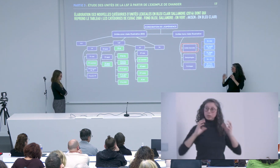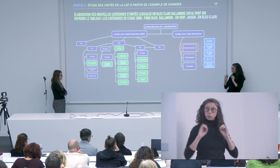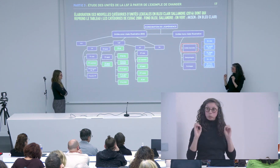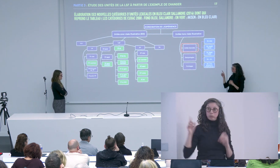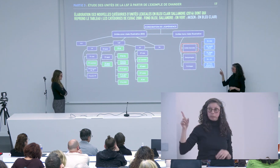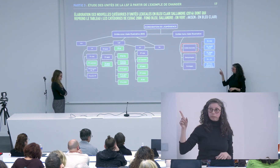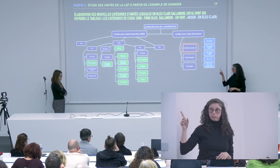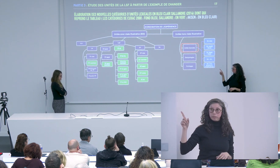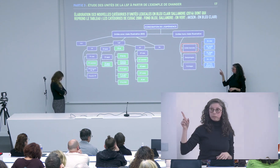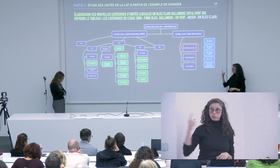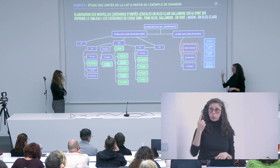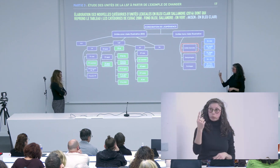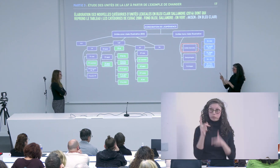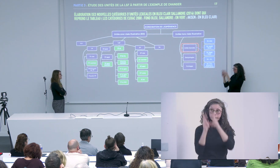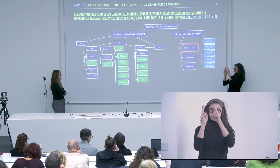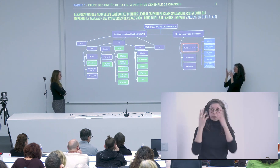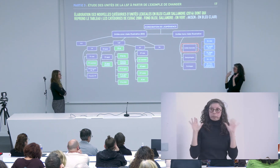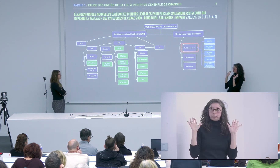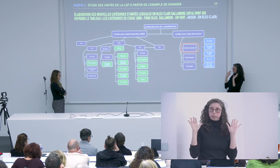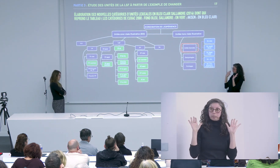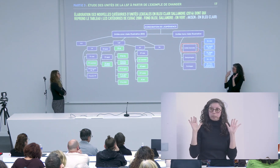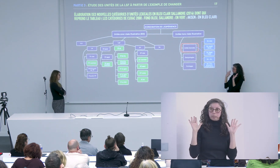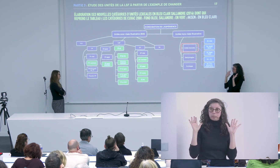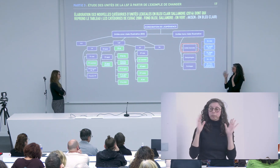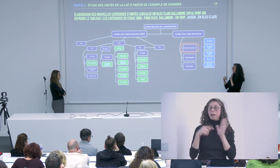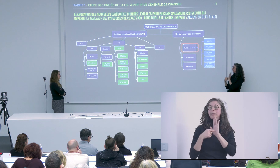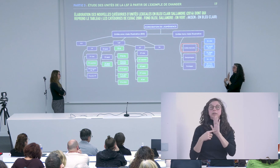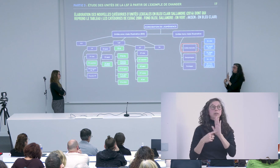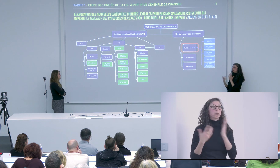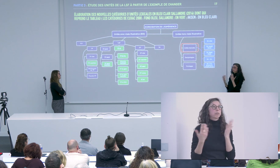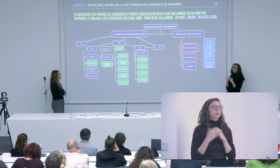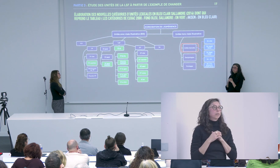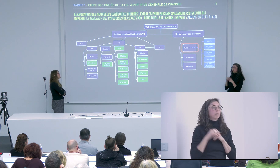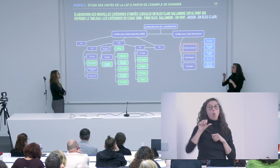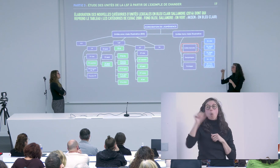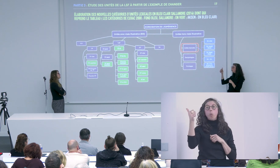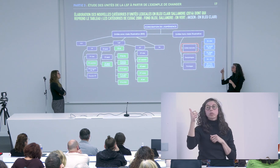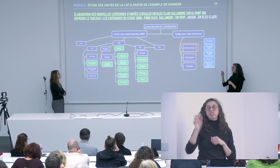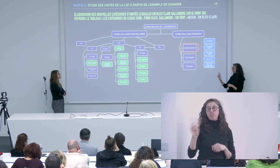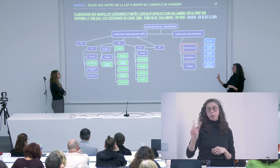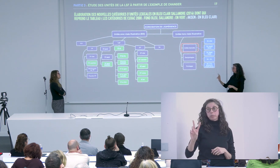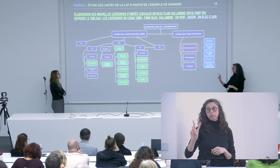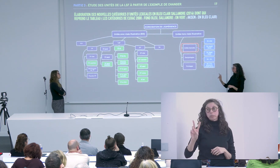Donc, on n'a pas de structure particulière syntaxico